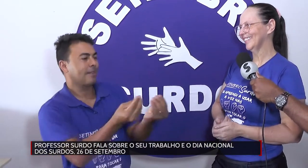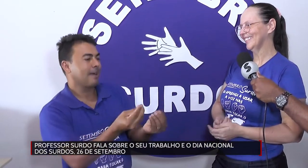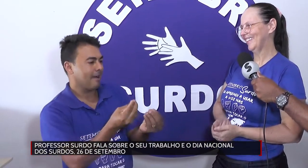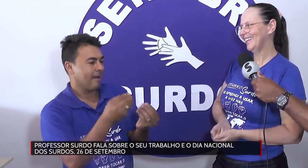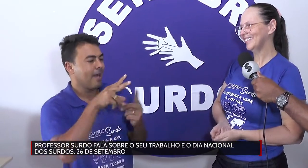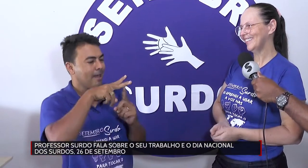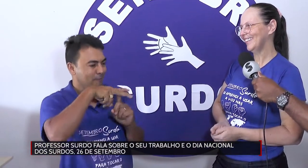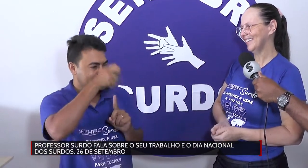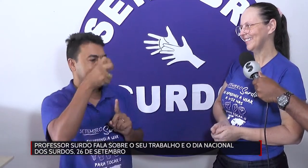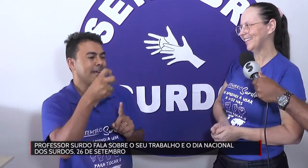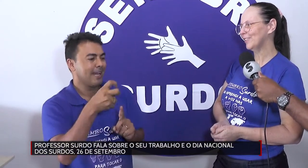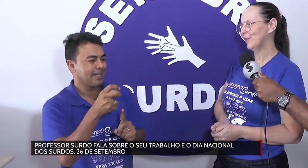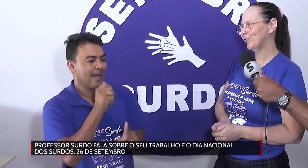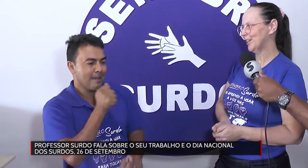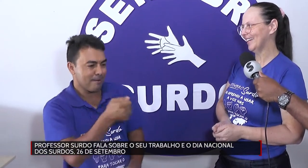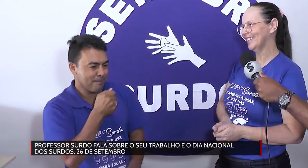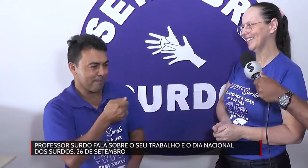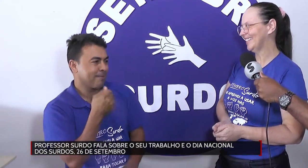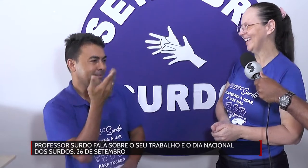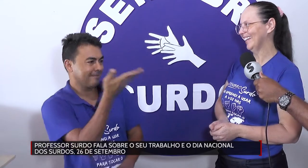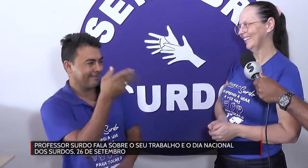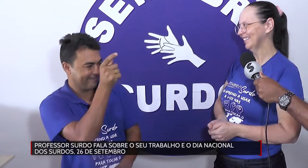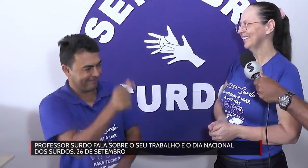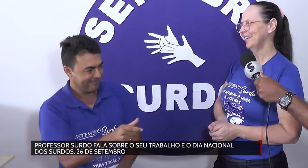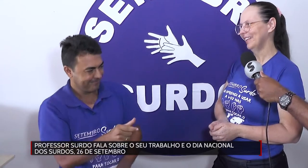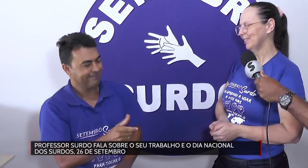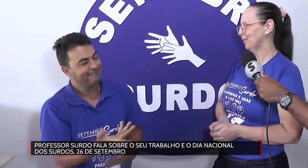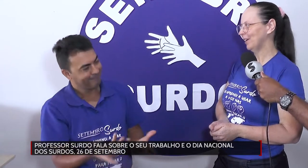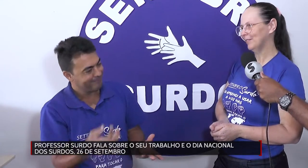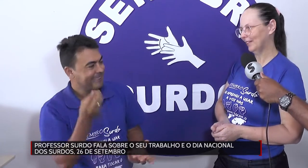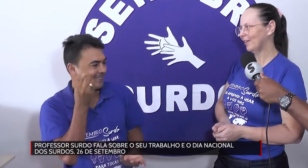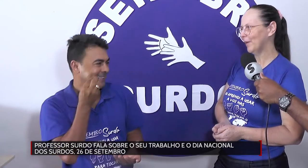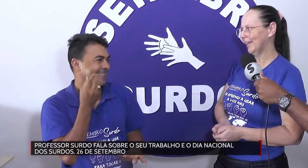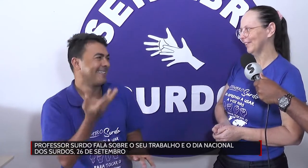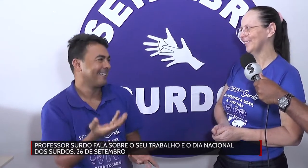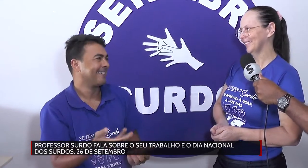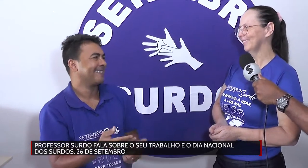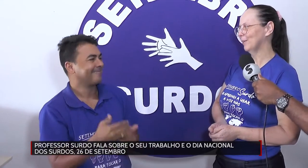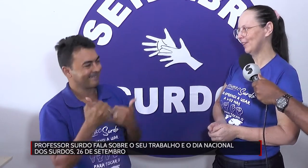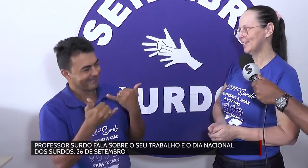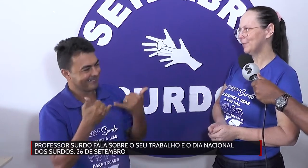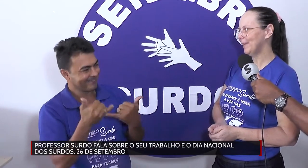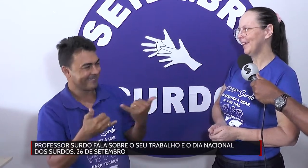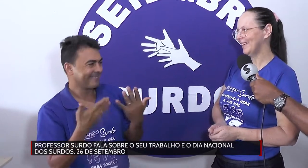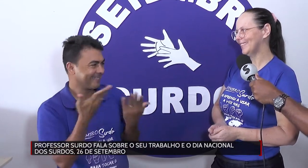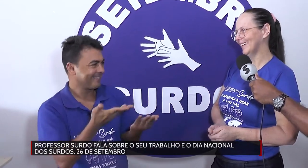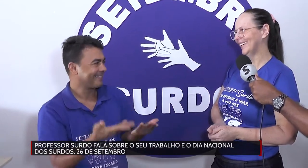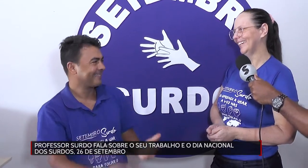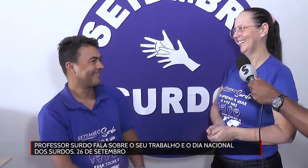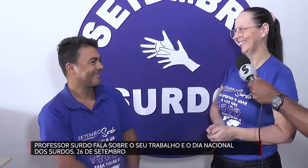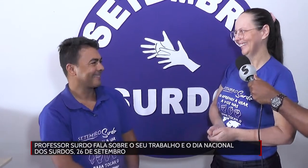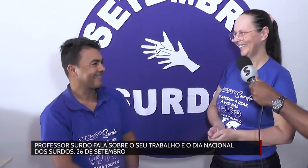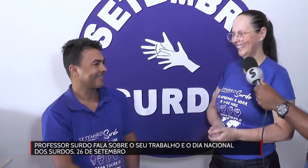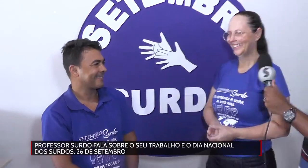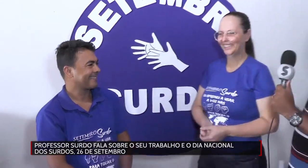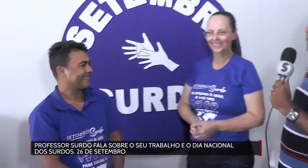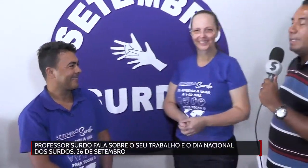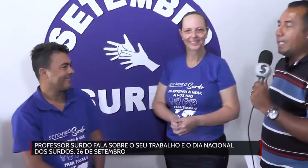Sim, sim, aceita refrigerante, assim. Pode, tranquilo, vamos fazer a experiência. Para finalizar,